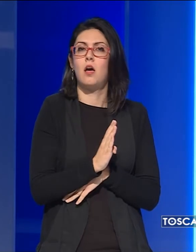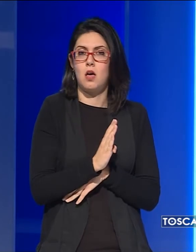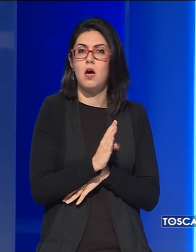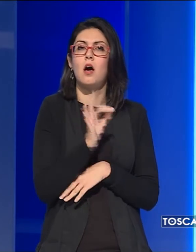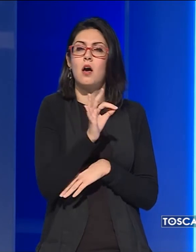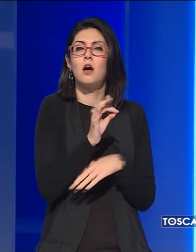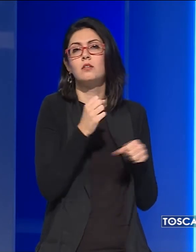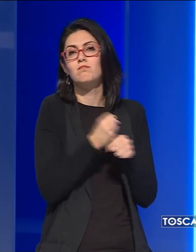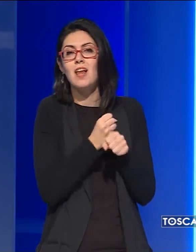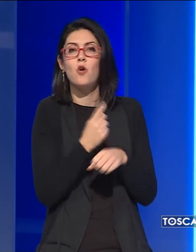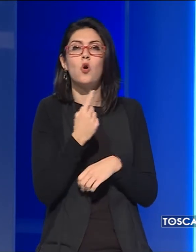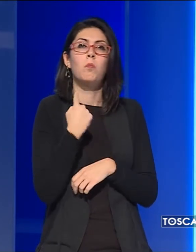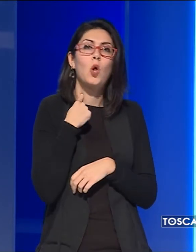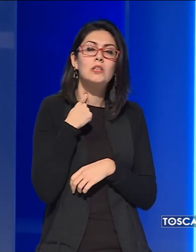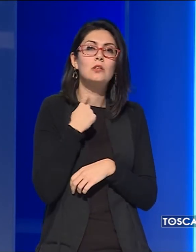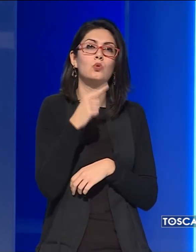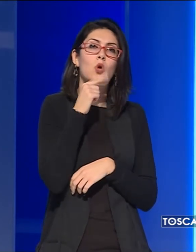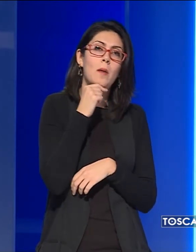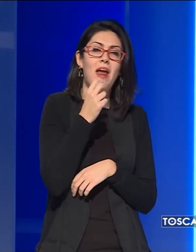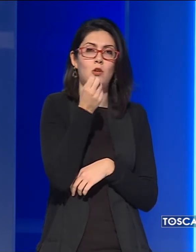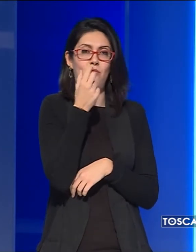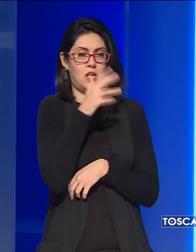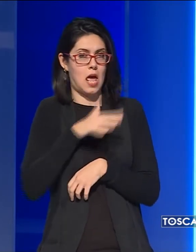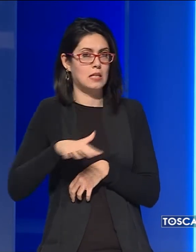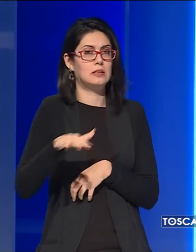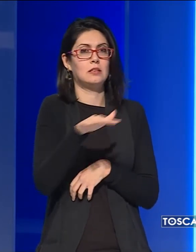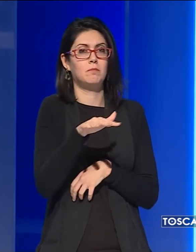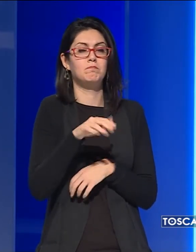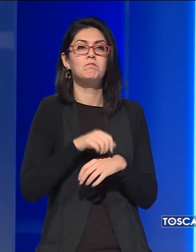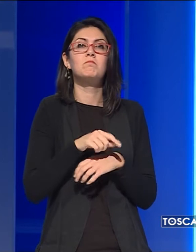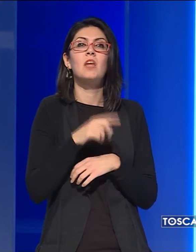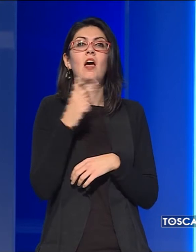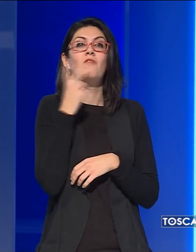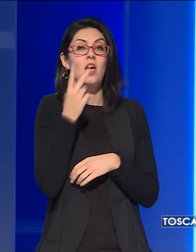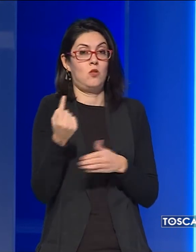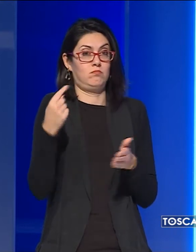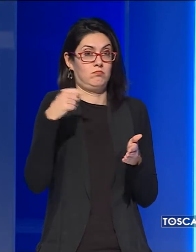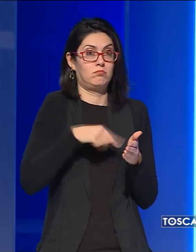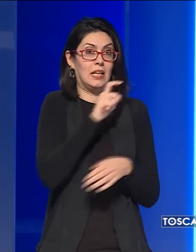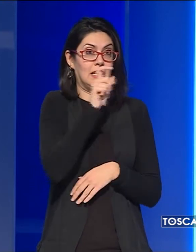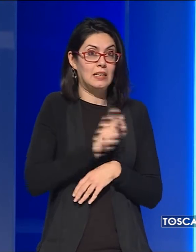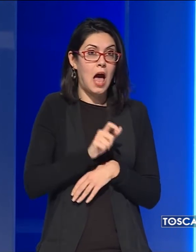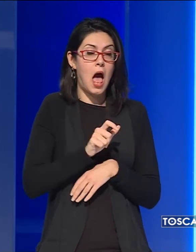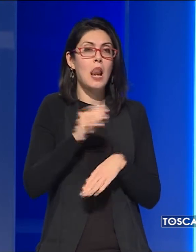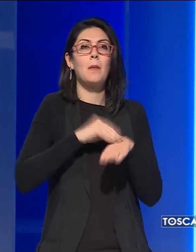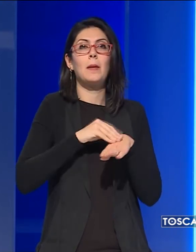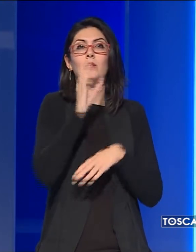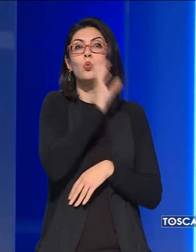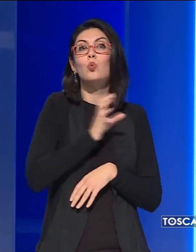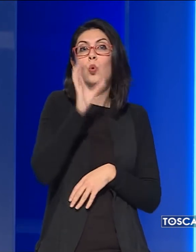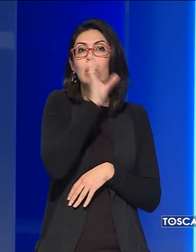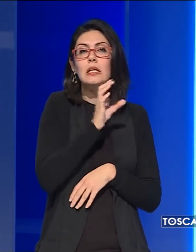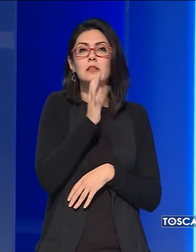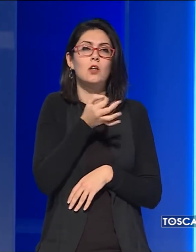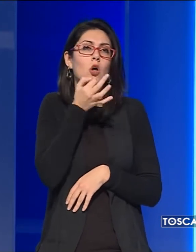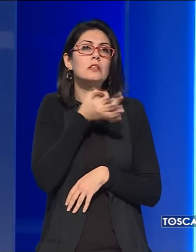prostituzione tra Prato e Firenze. In Italia, con visto turistico, impossibilitati pertanto ad